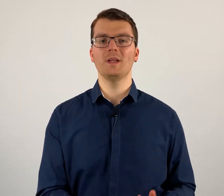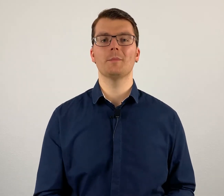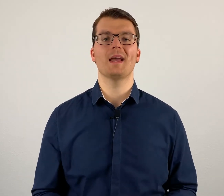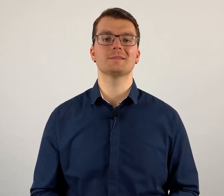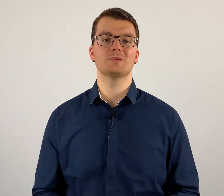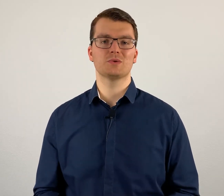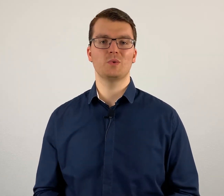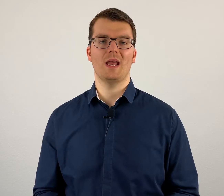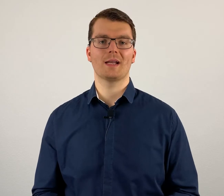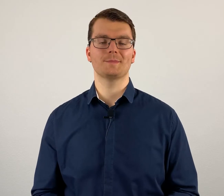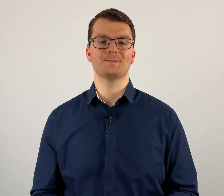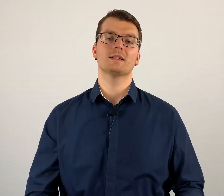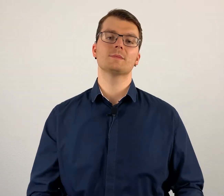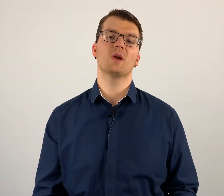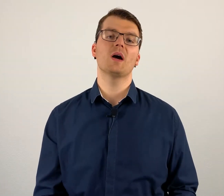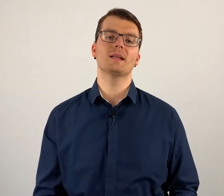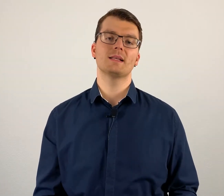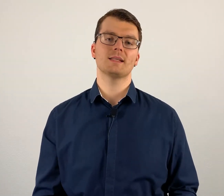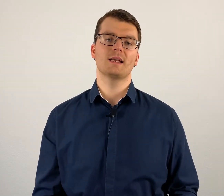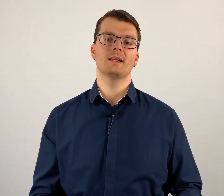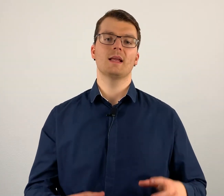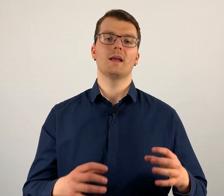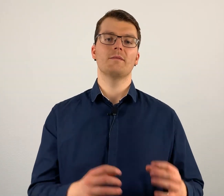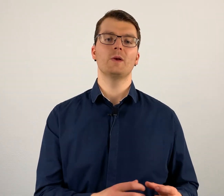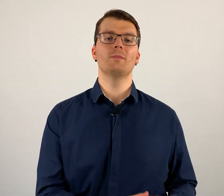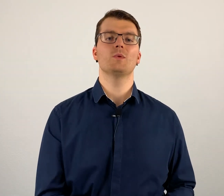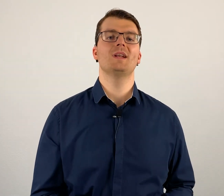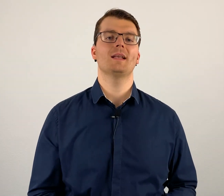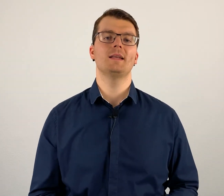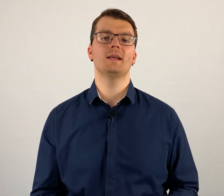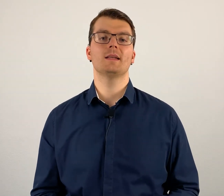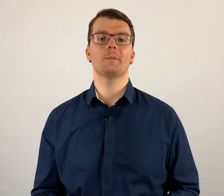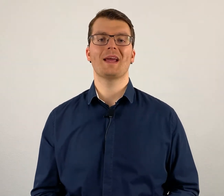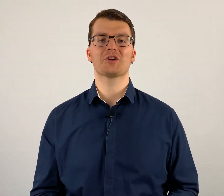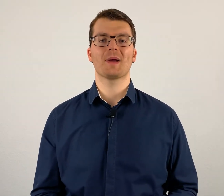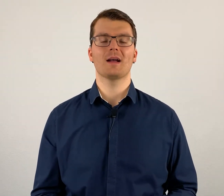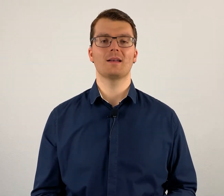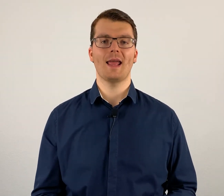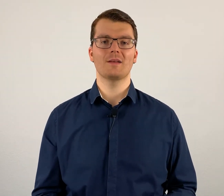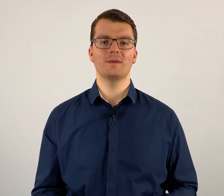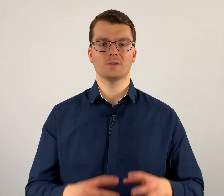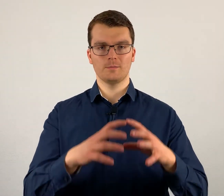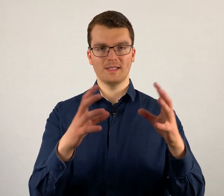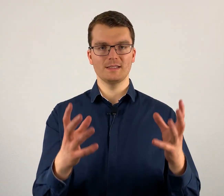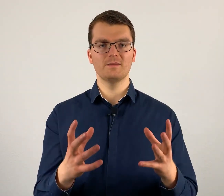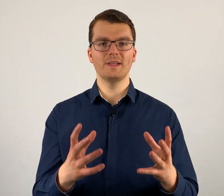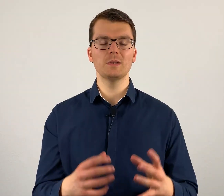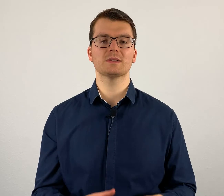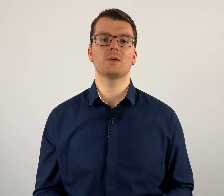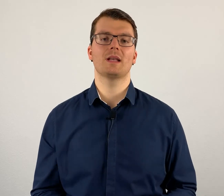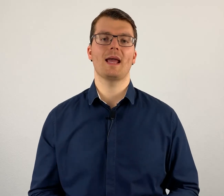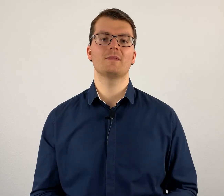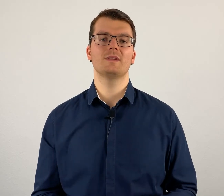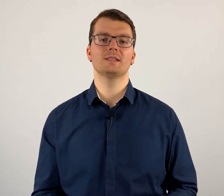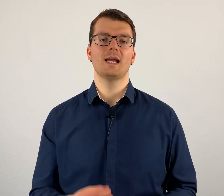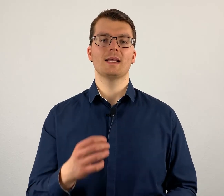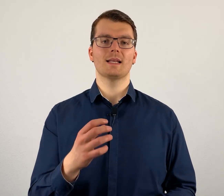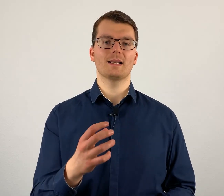die Gebärden so zu lernen? Das bedeutet letztendlich, wenn du mit Untertiteln die Gebärdensprache lernen willst und mit diesen Videos auch lernen willst, dann